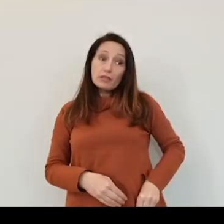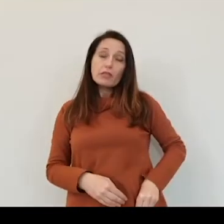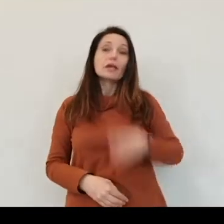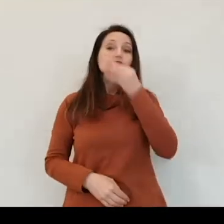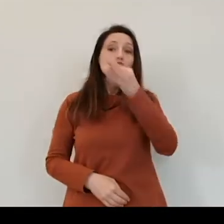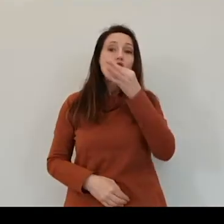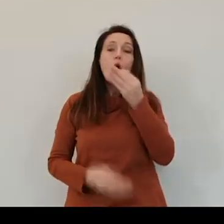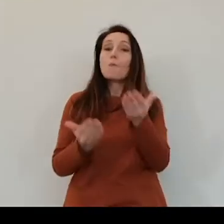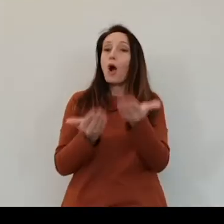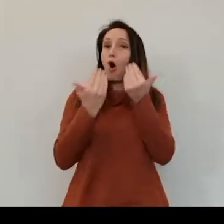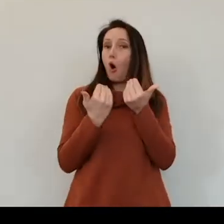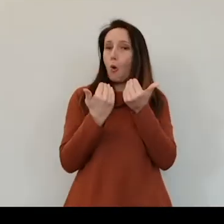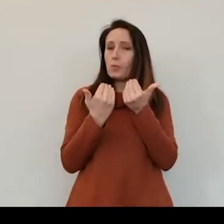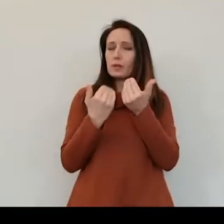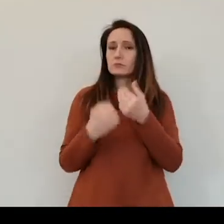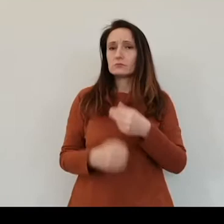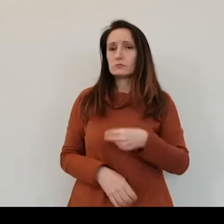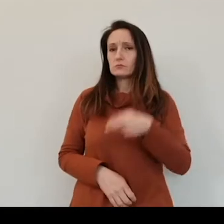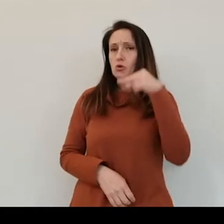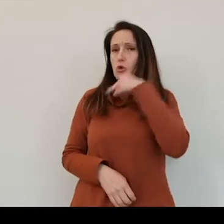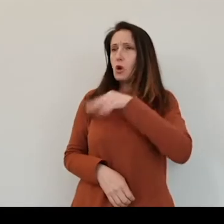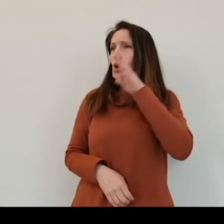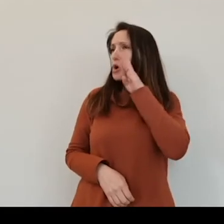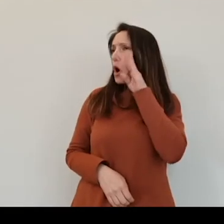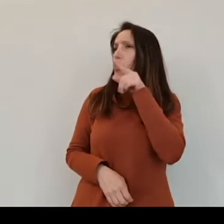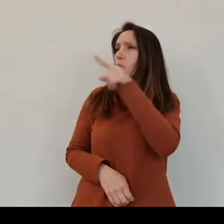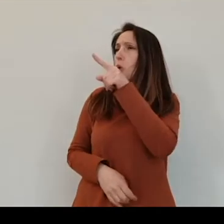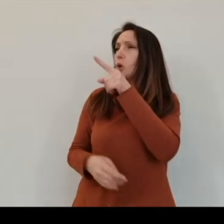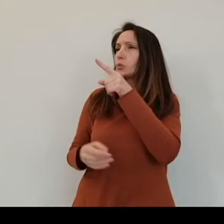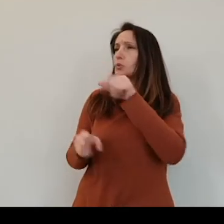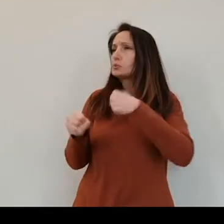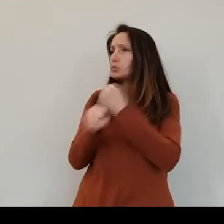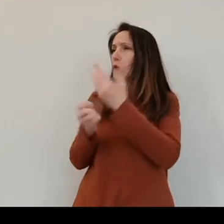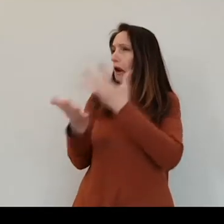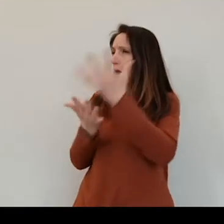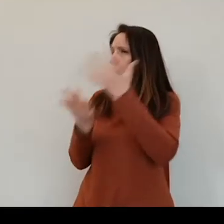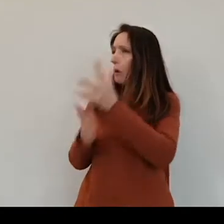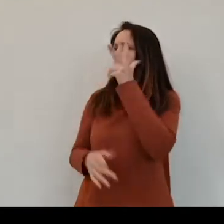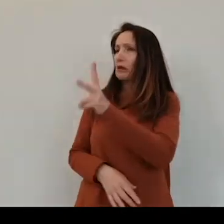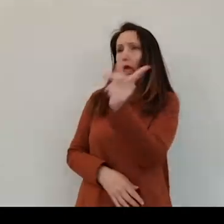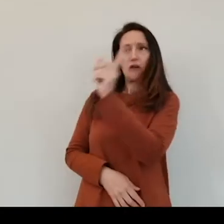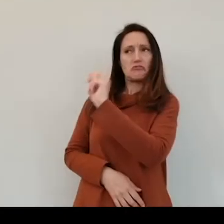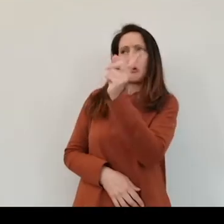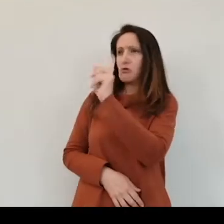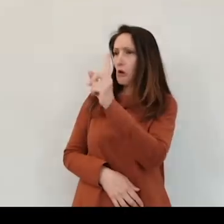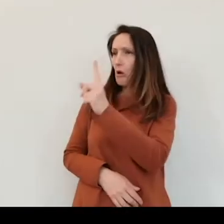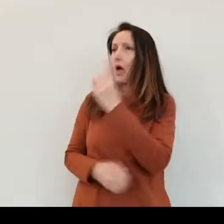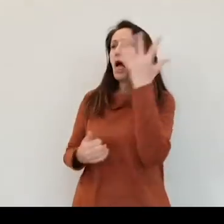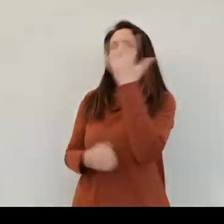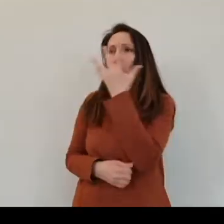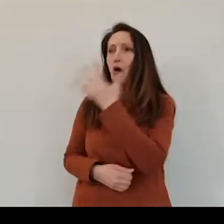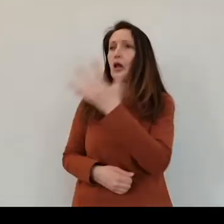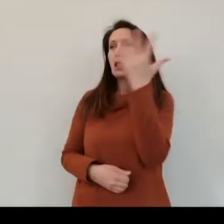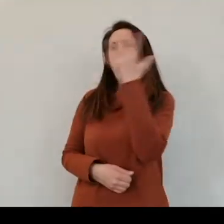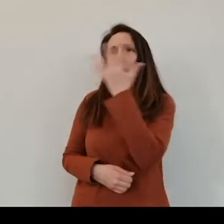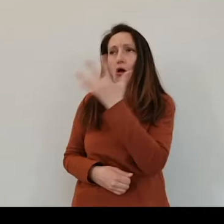Nonno, tu non sai proprio raccontare le storie, le sbagli tutte! Però la gomma da